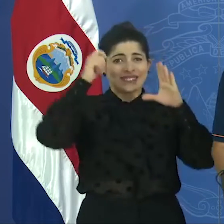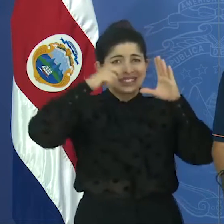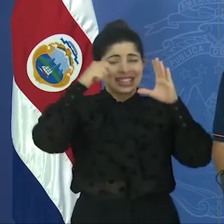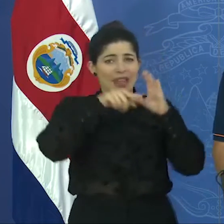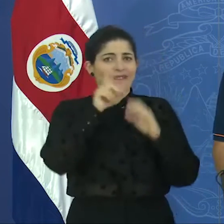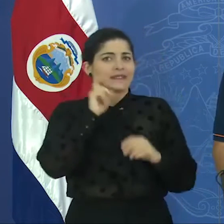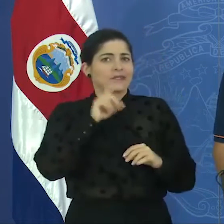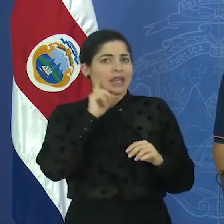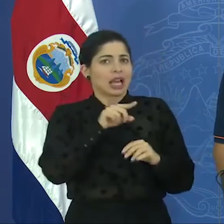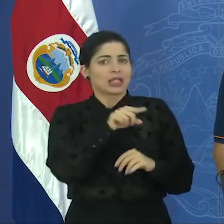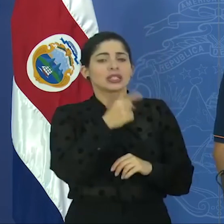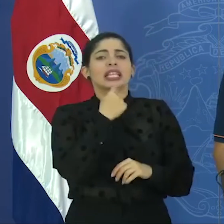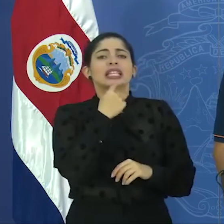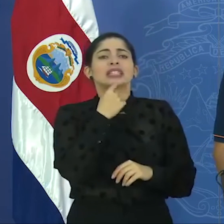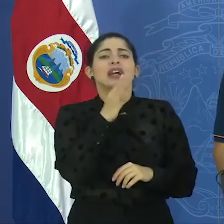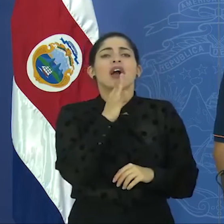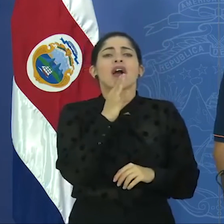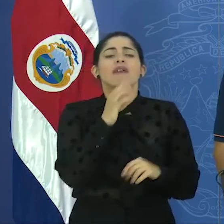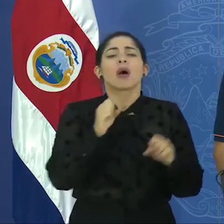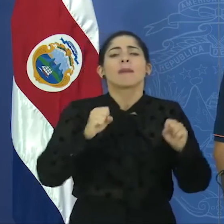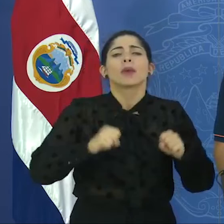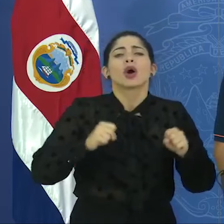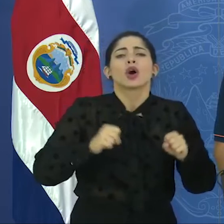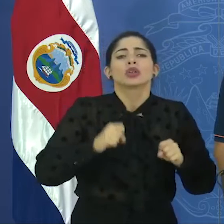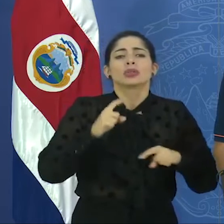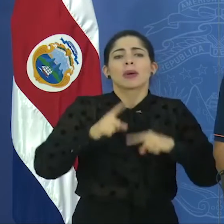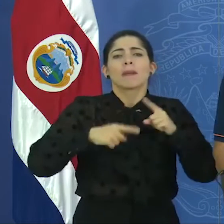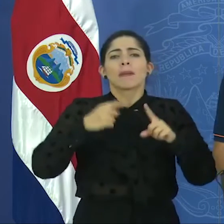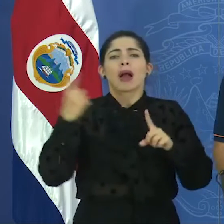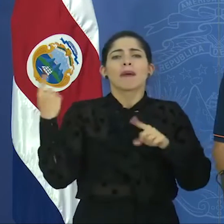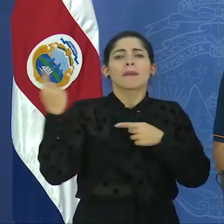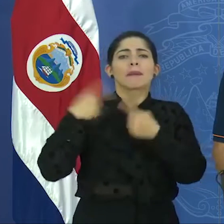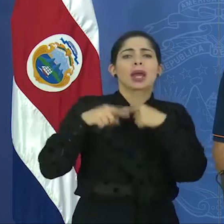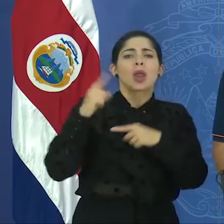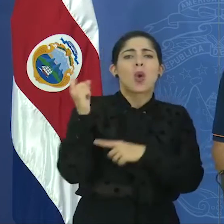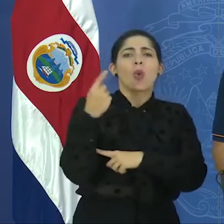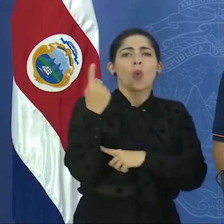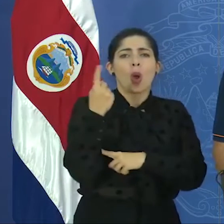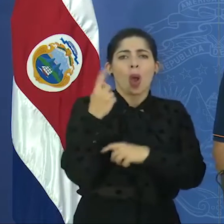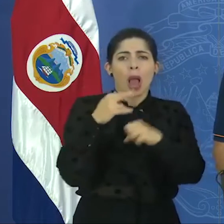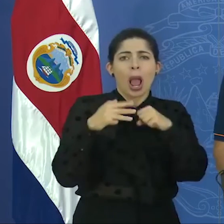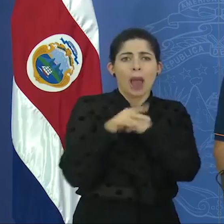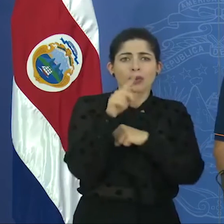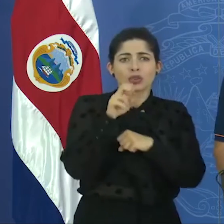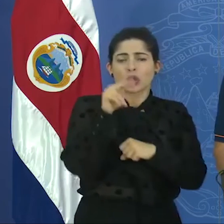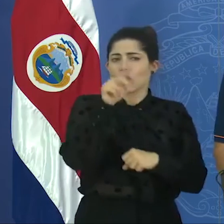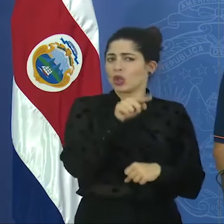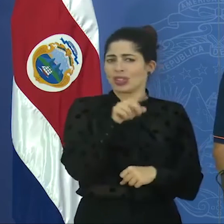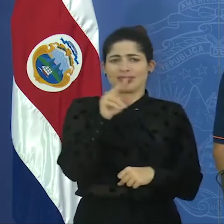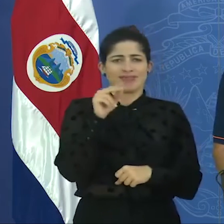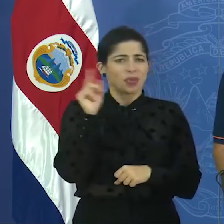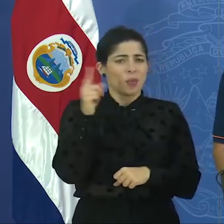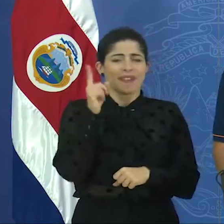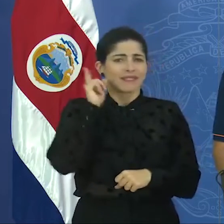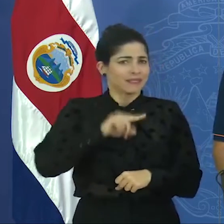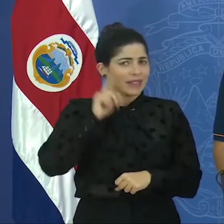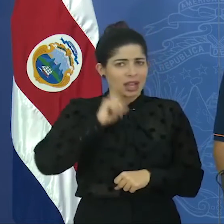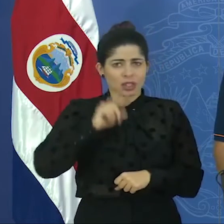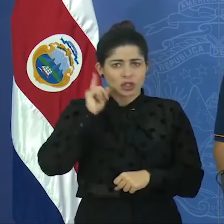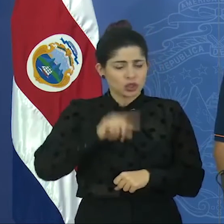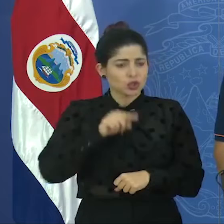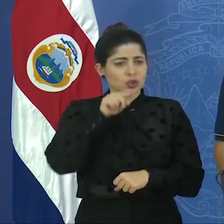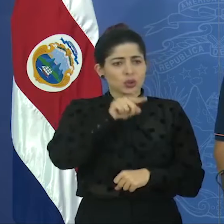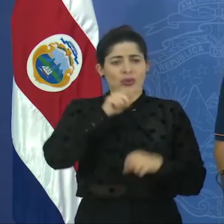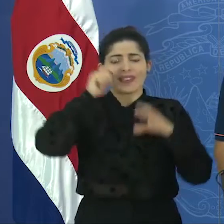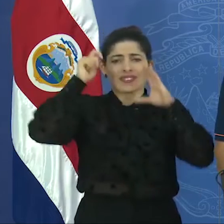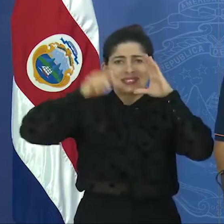que hablaba de la posibilidad del impacto directo de un huracán en el Caribe y la zona norte. Eso es totalmente falso, es un